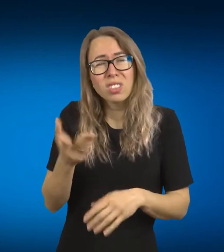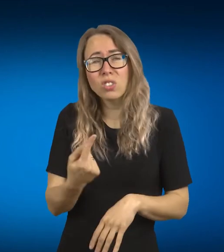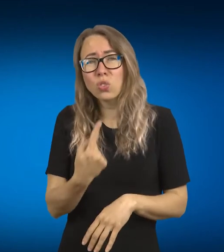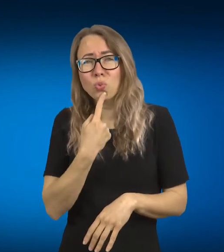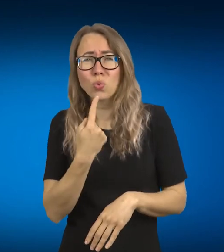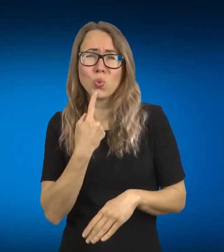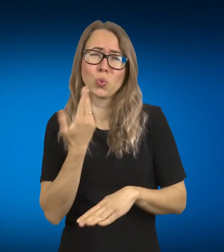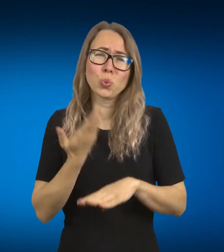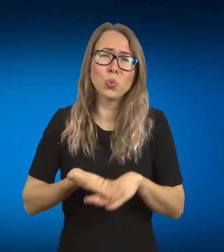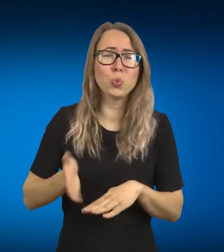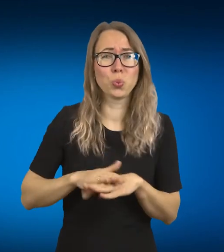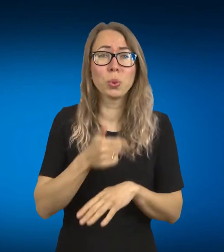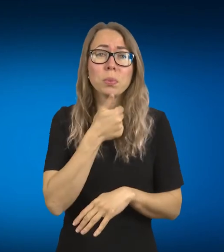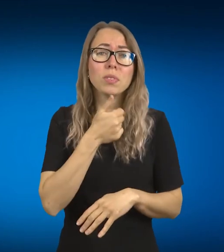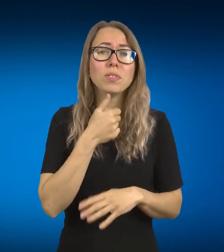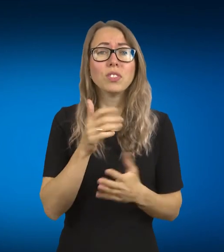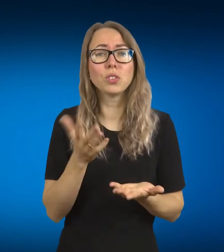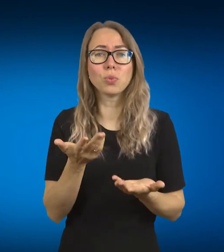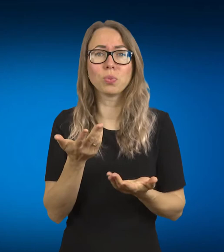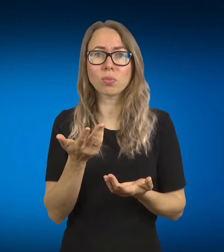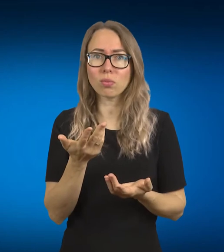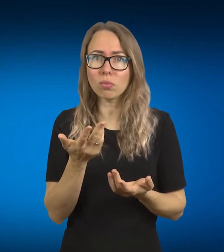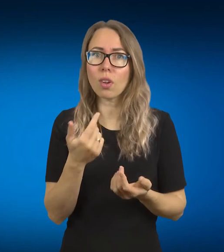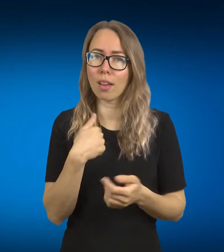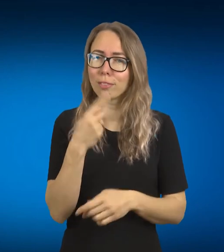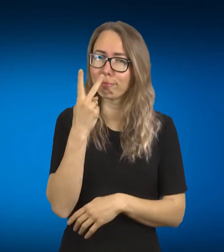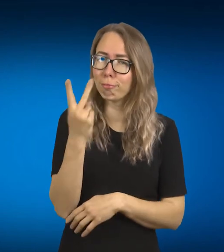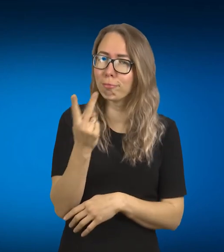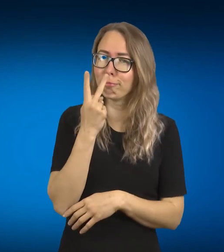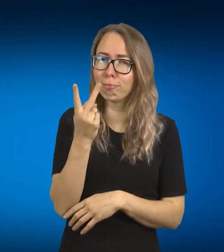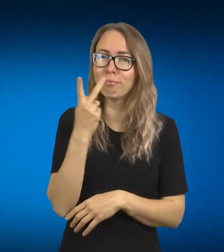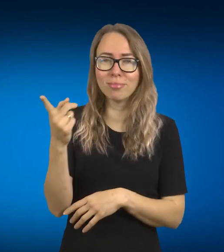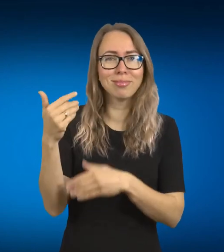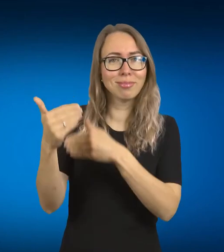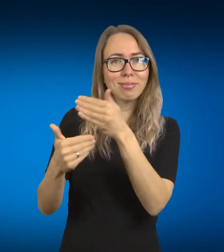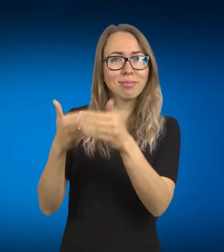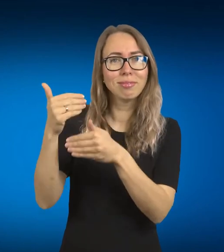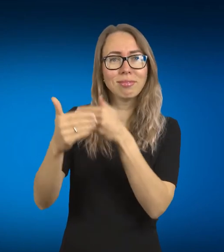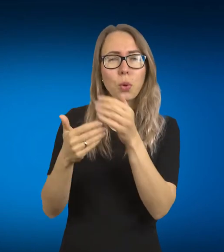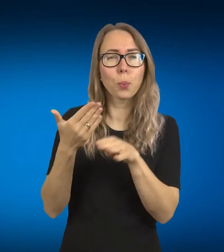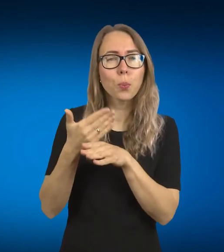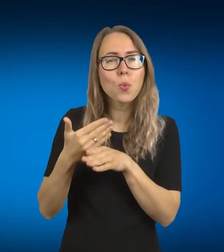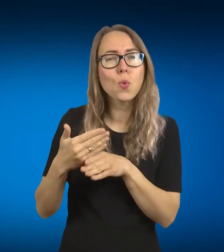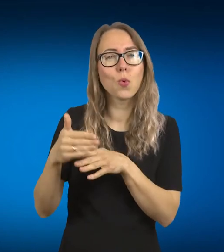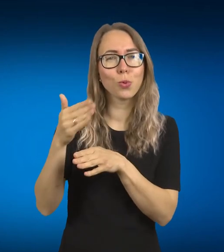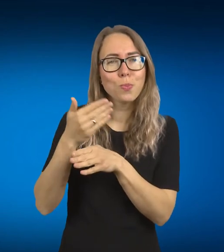kadangi tą kelią tikrai stebių ir tą kelionę, tai yra po truputį, mažiai žingsneliais, gražiai